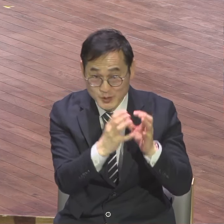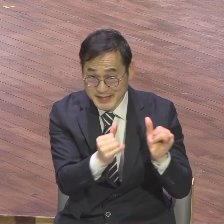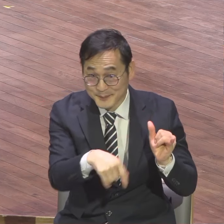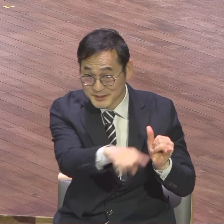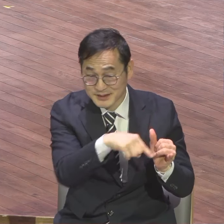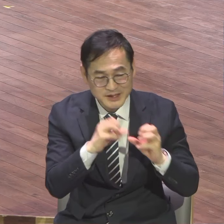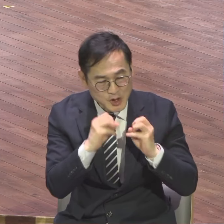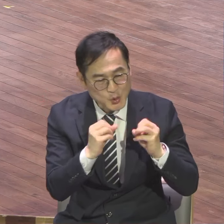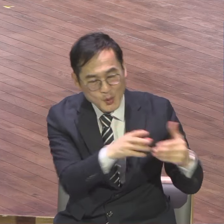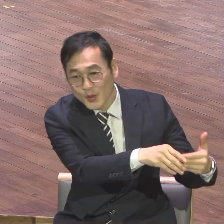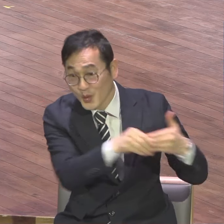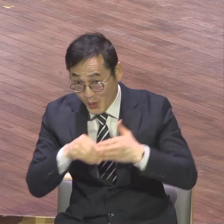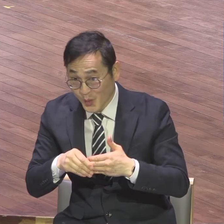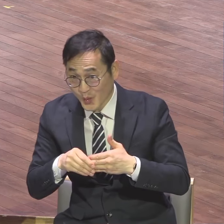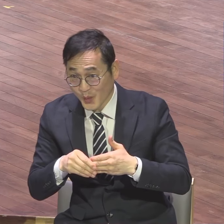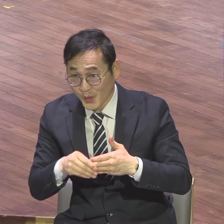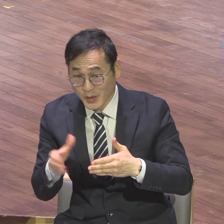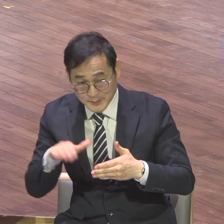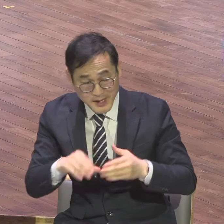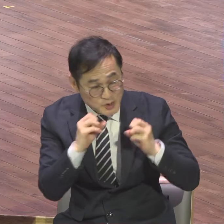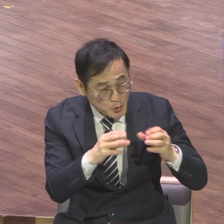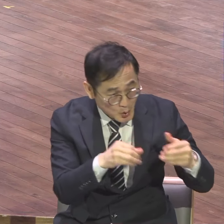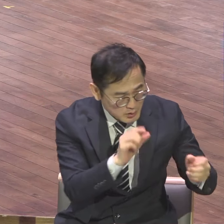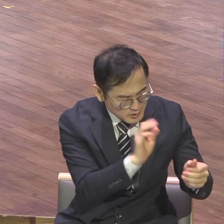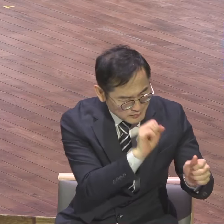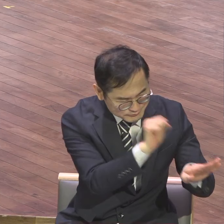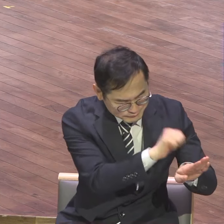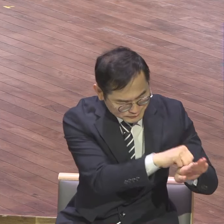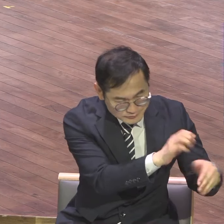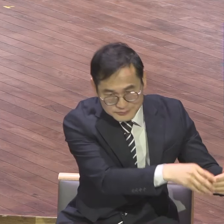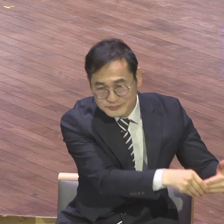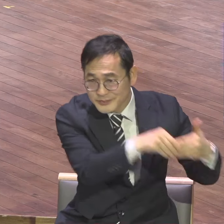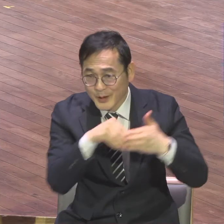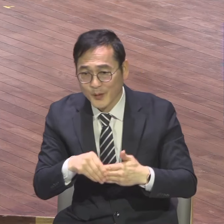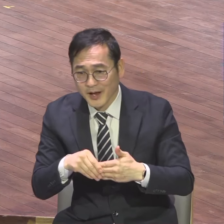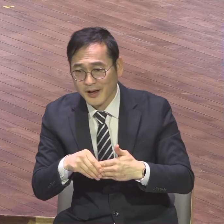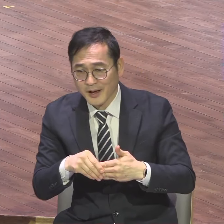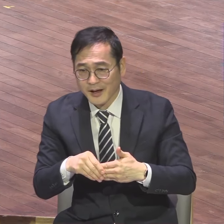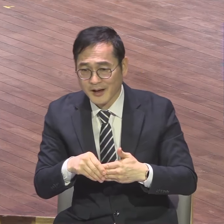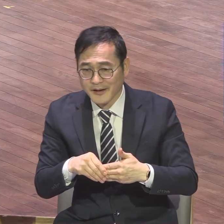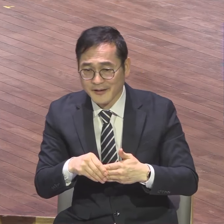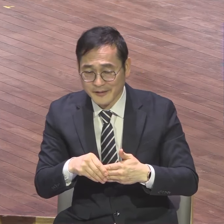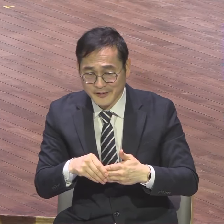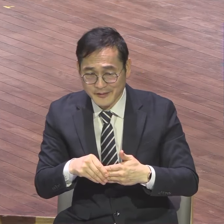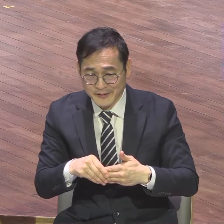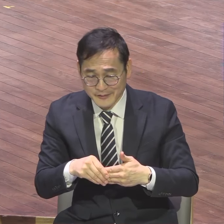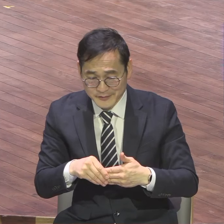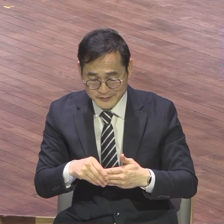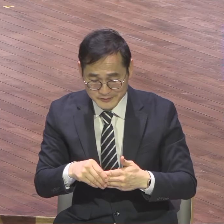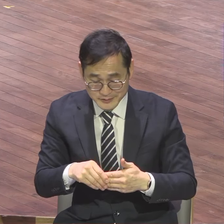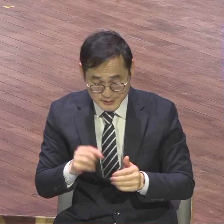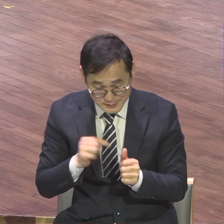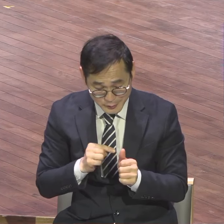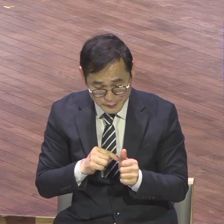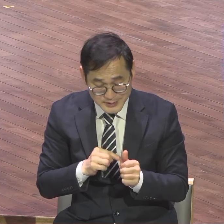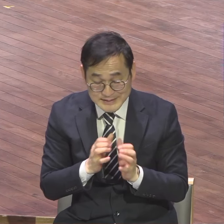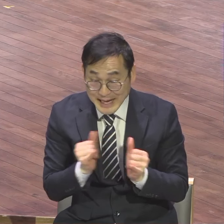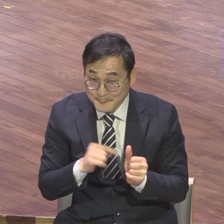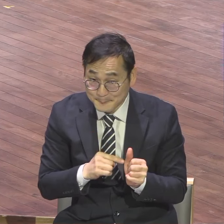다 전도한 분이 있어요. 교회 오게 만드는 중간 역할 하는 분이 있는데 근본적으로 부르신 분은 예수님이시라고.